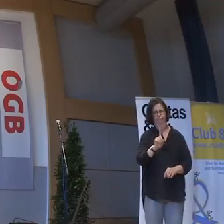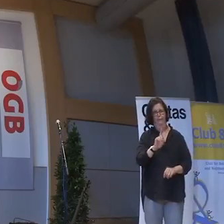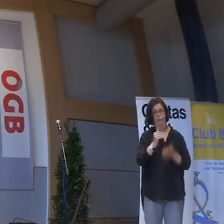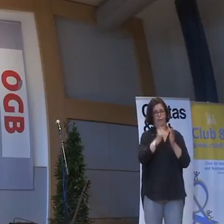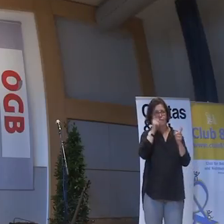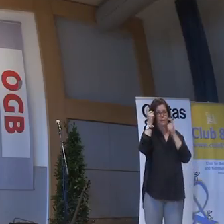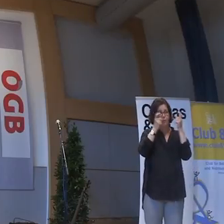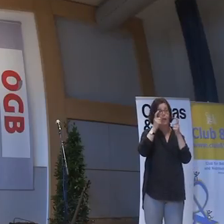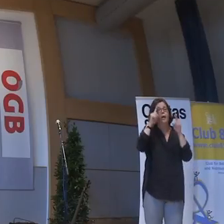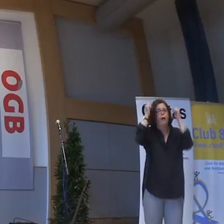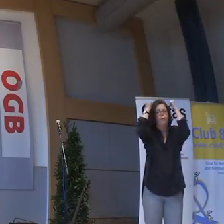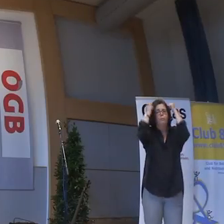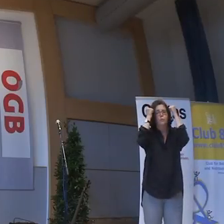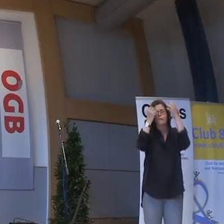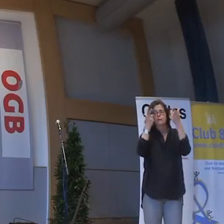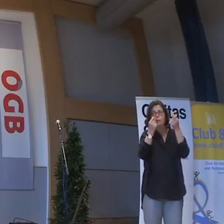Ich sage euch jetzt, die Mütte